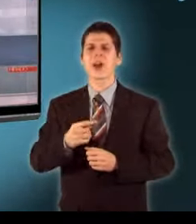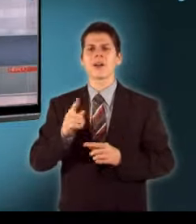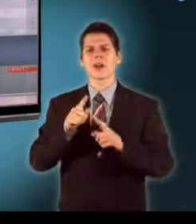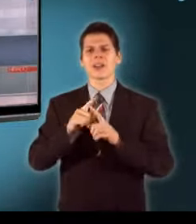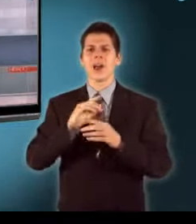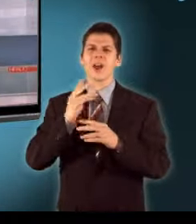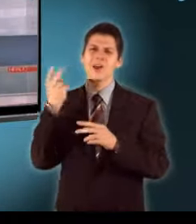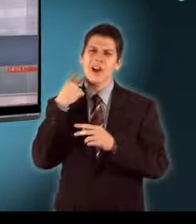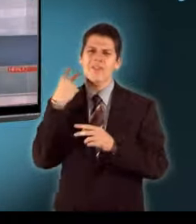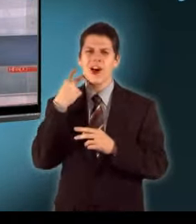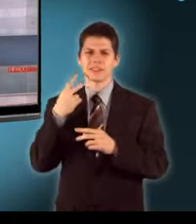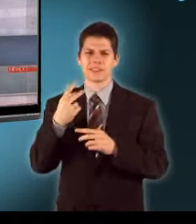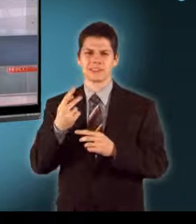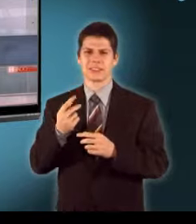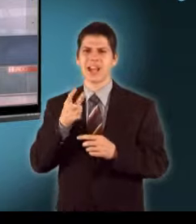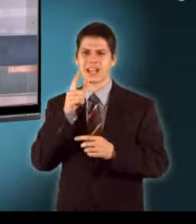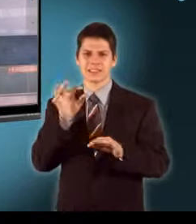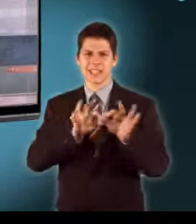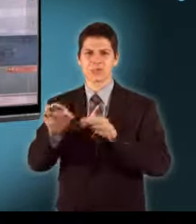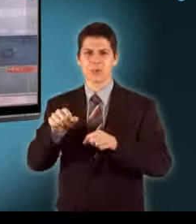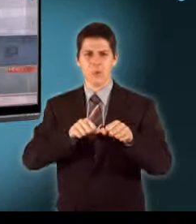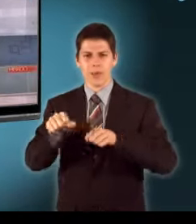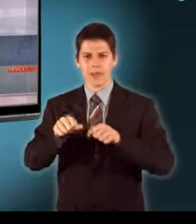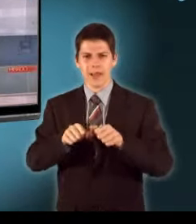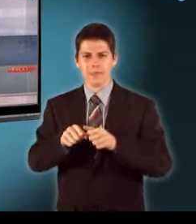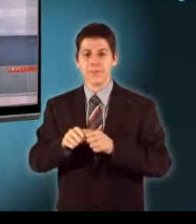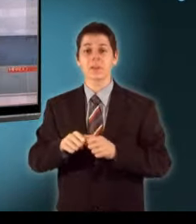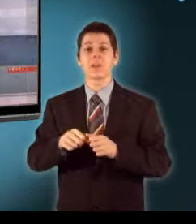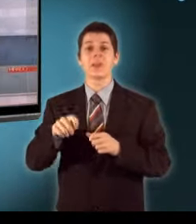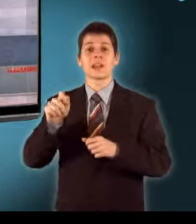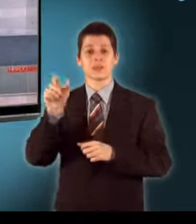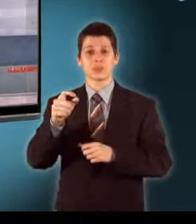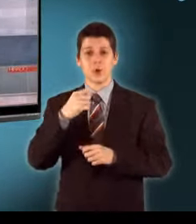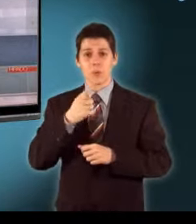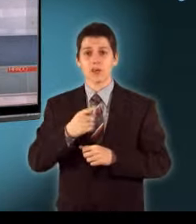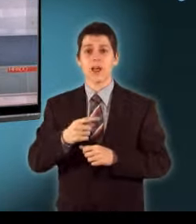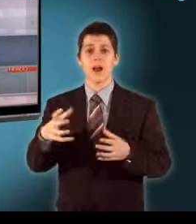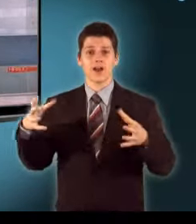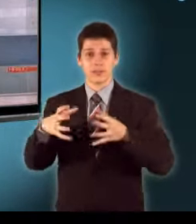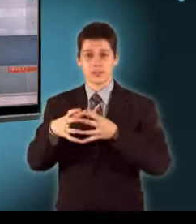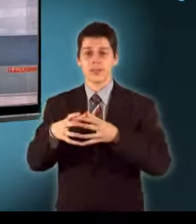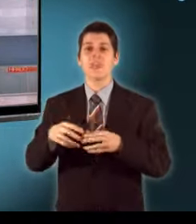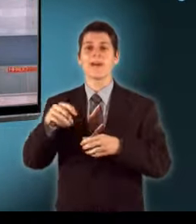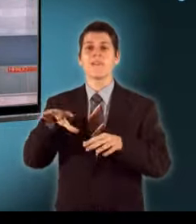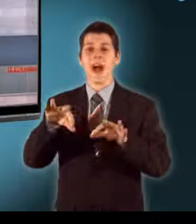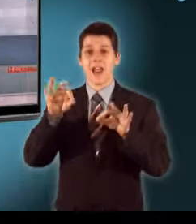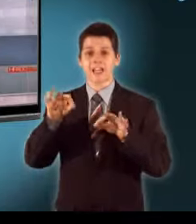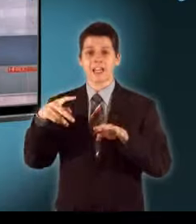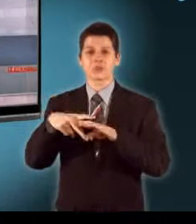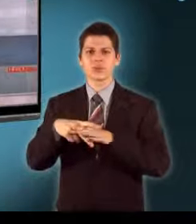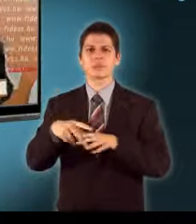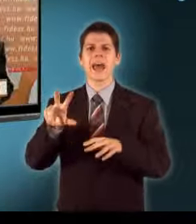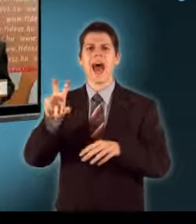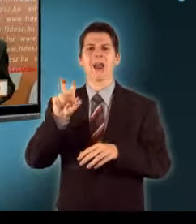párt- és kampányfinanszírozásra készül a kormány Palsai István országgyűlési képviselő azt mondta, hogy a kabinett a választási időszakban